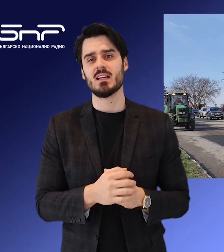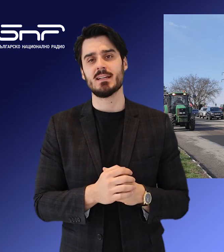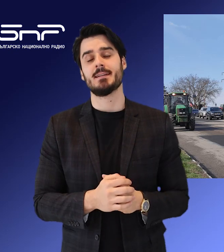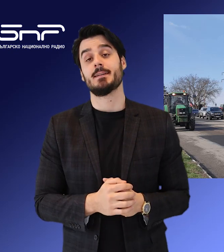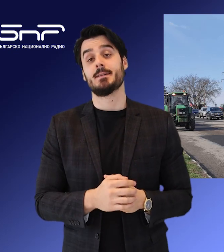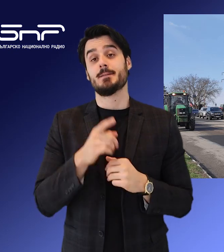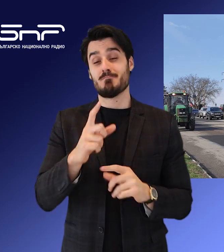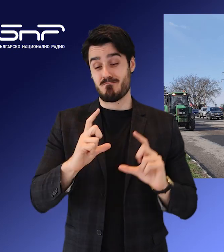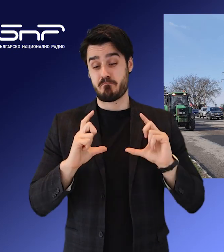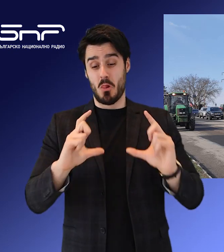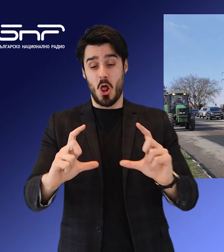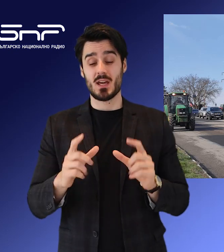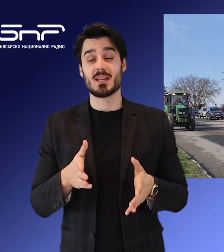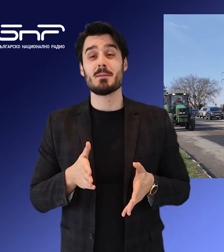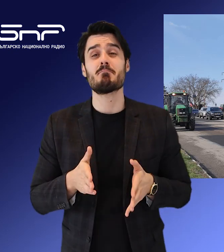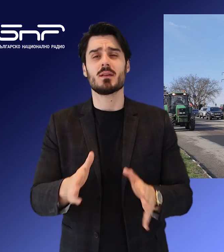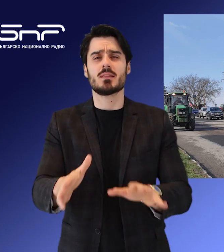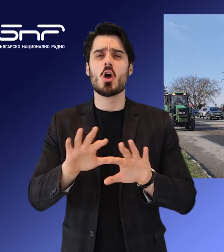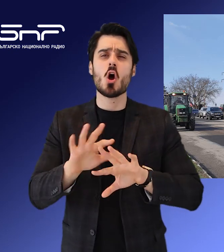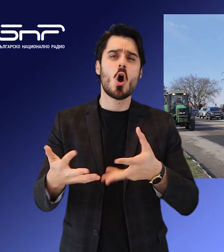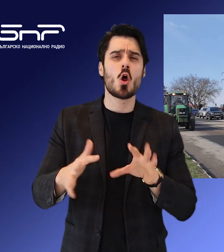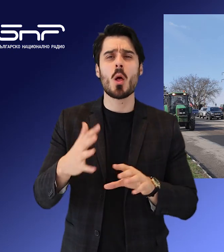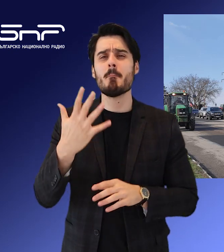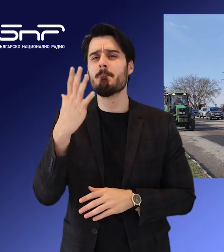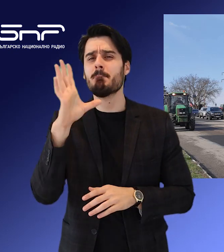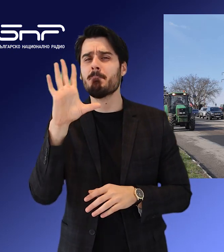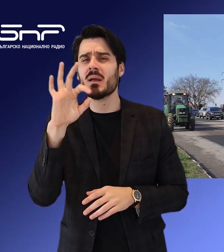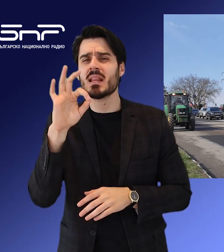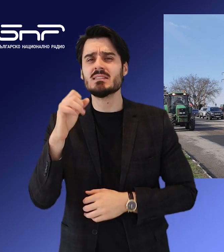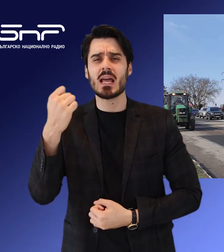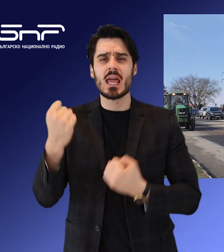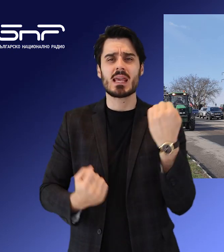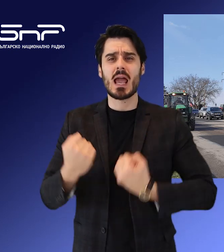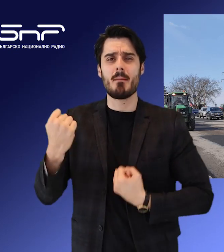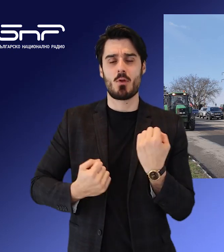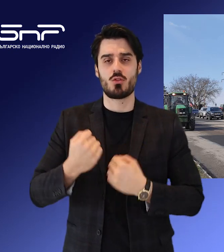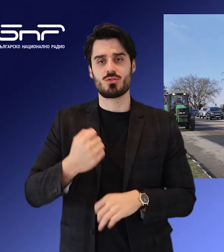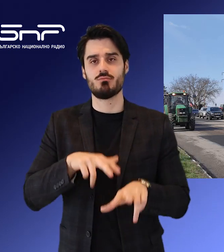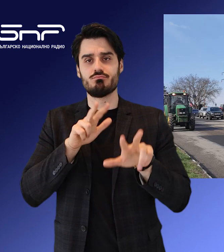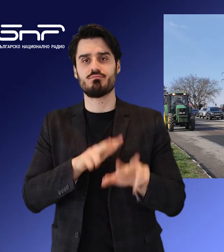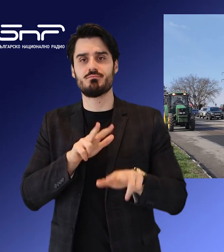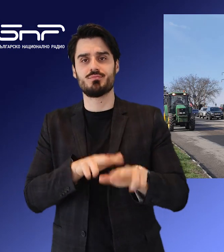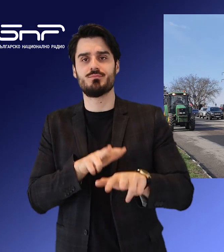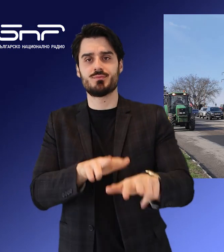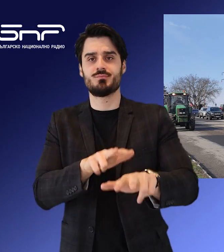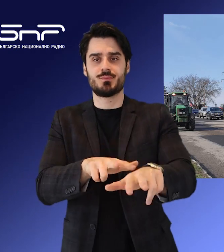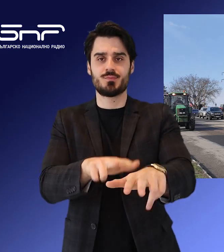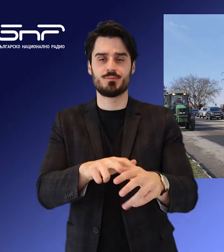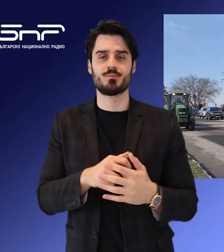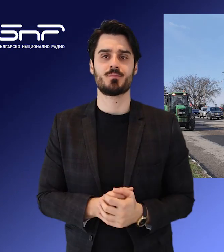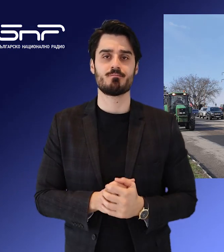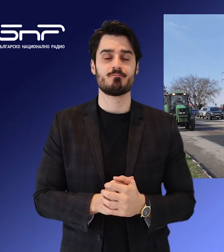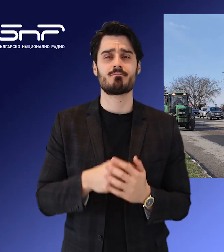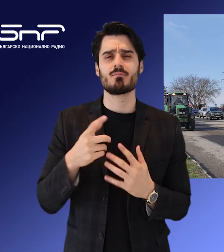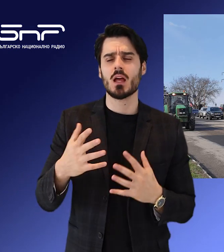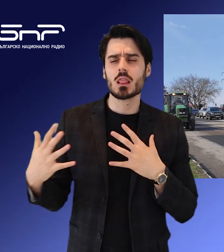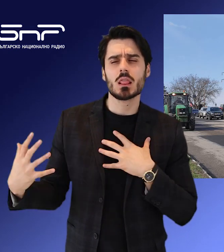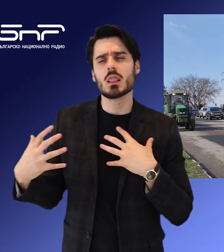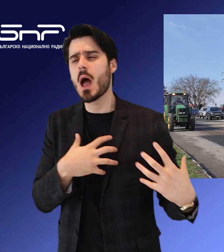слънчоглед. Блокирани към момента с над 50 тежко товарни камиона, съобщава кореспондентът ни Майя Штербанова. Напрежението